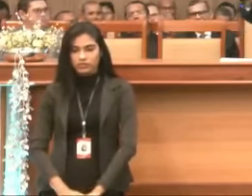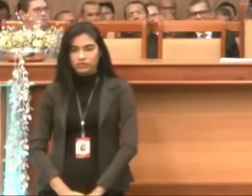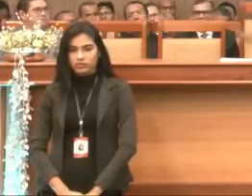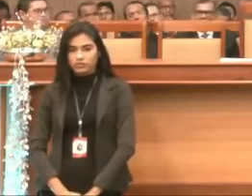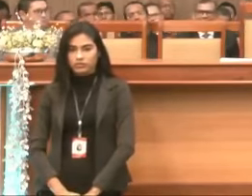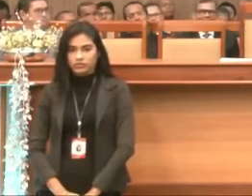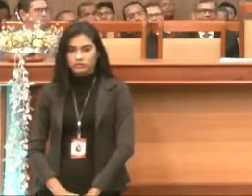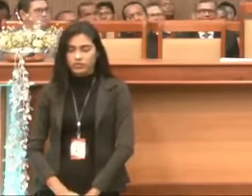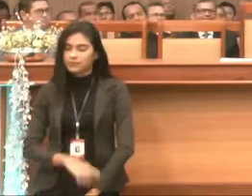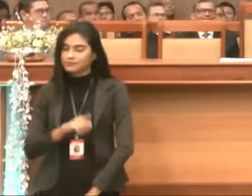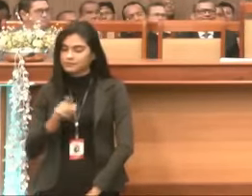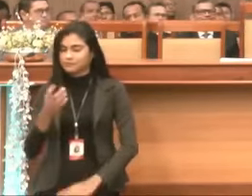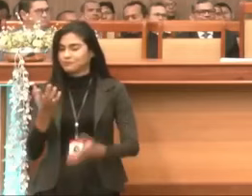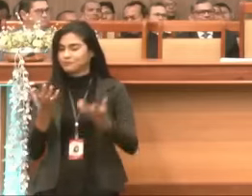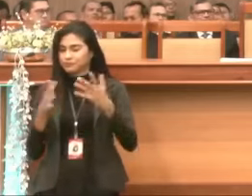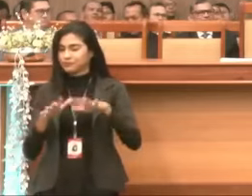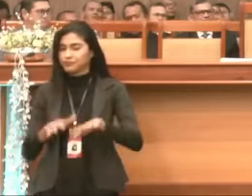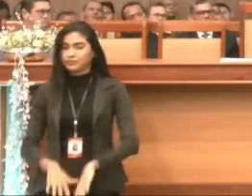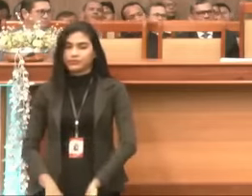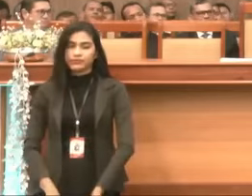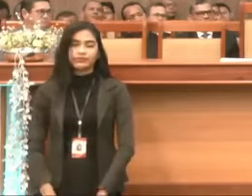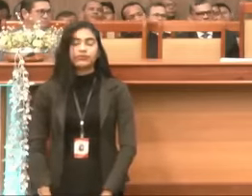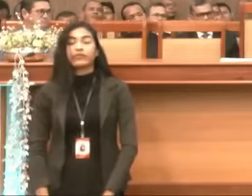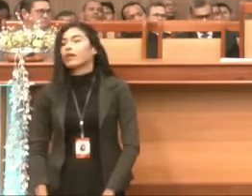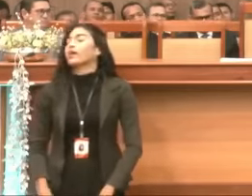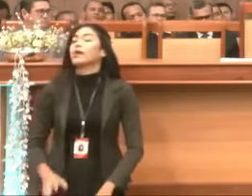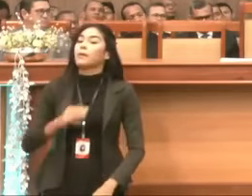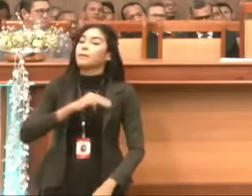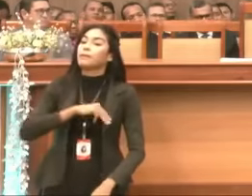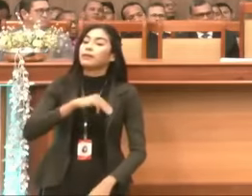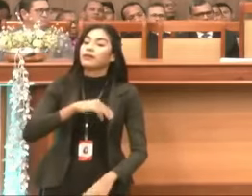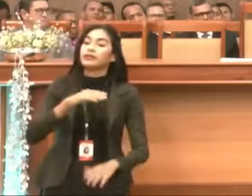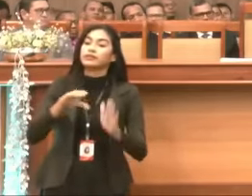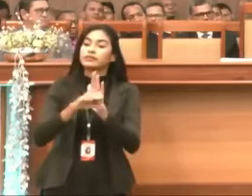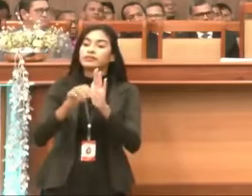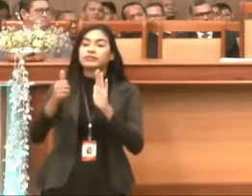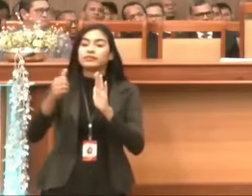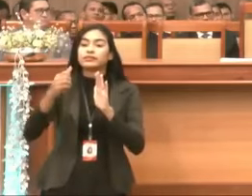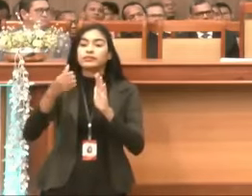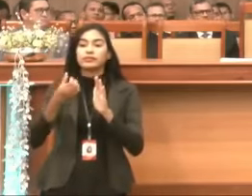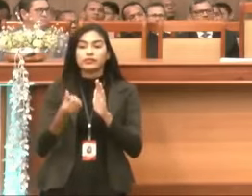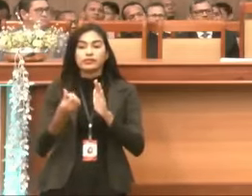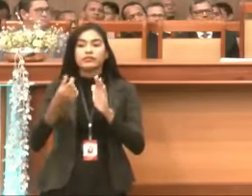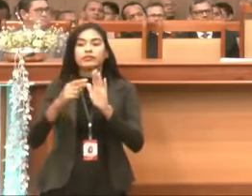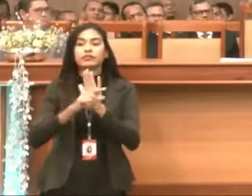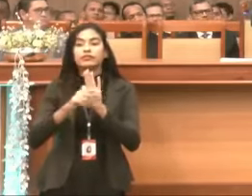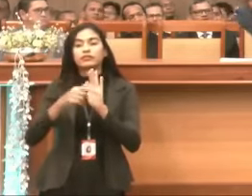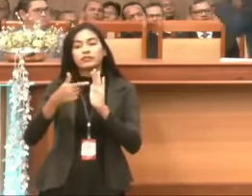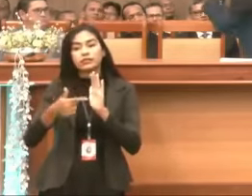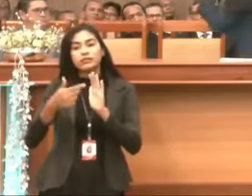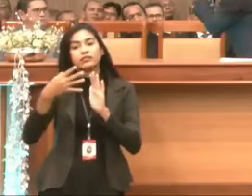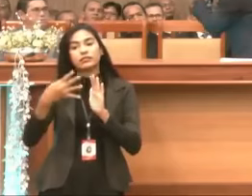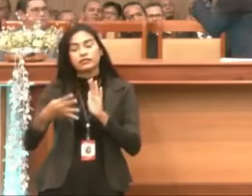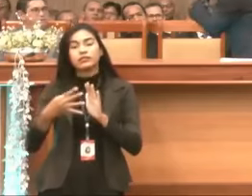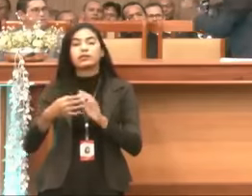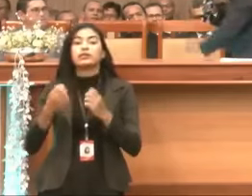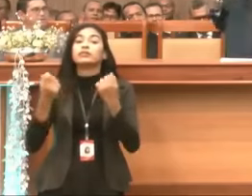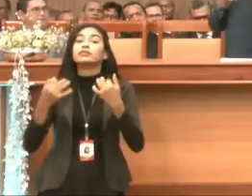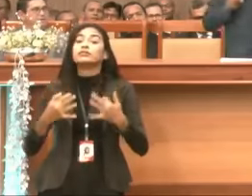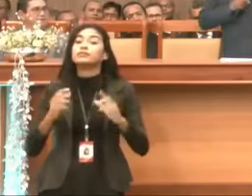É, tu não quer, Mateus 16, 24, olha o que Jesus disse, quem quer vir após?